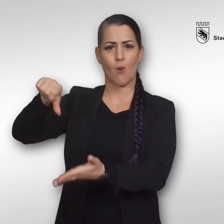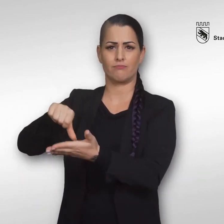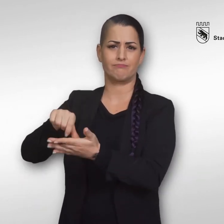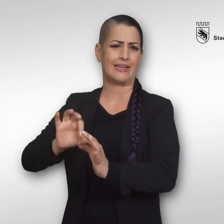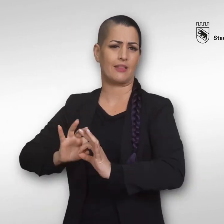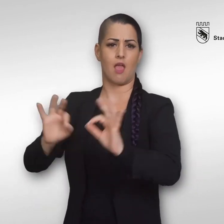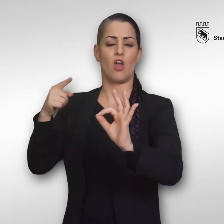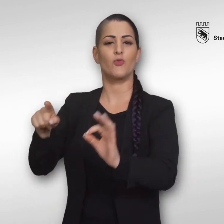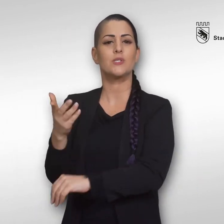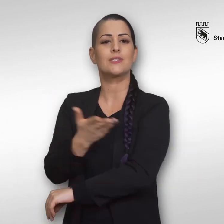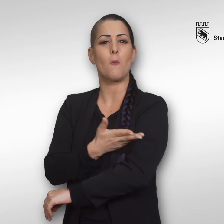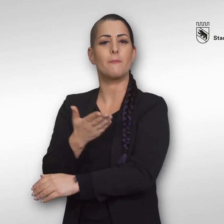einen gemütlichen Sommernachmittag.